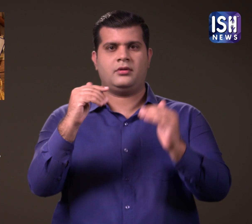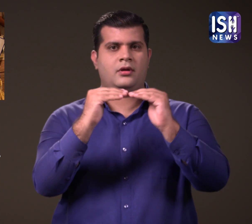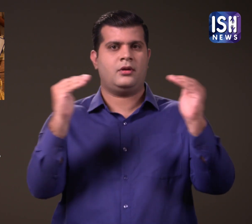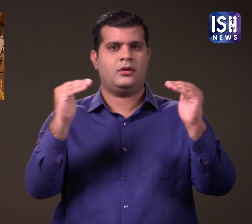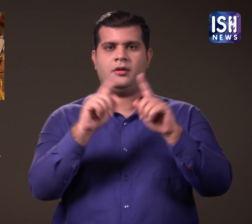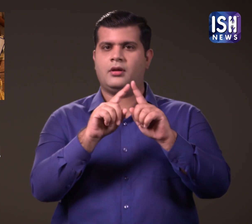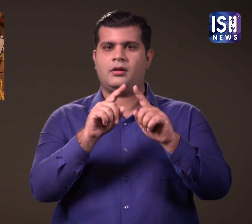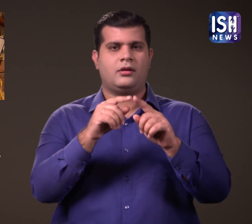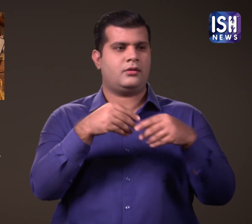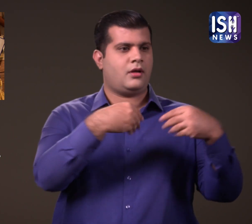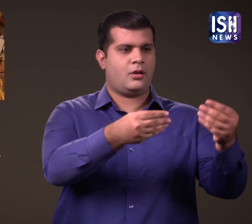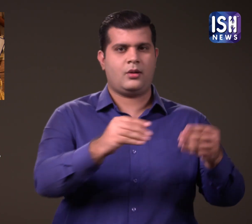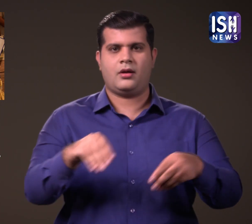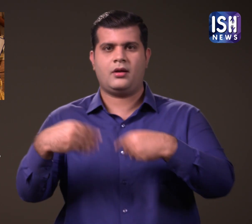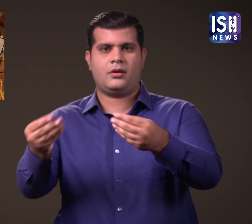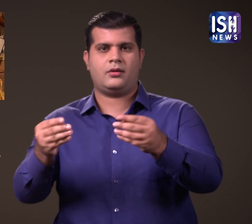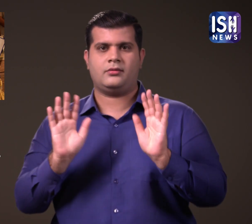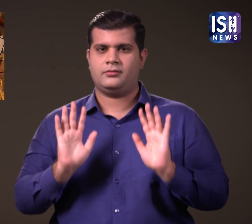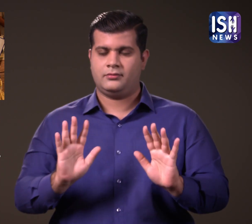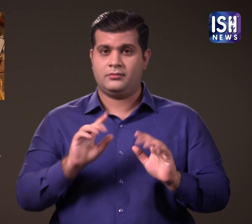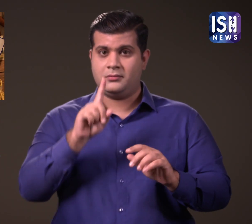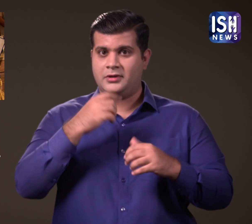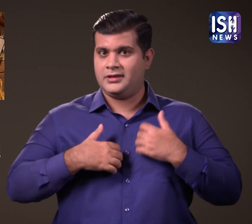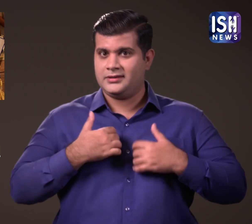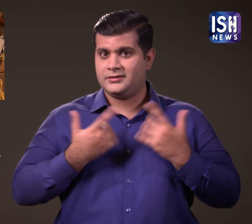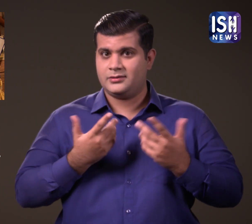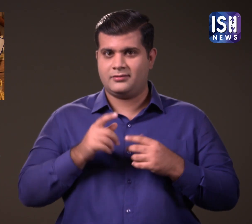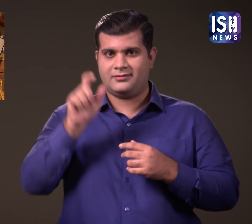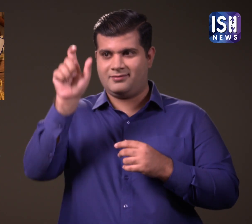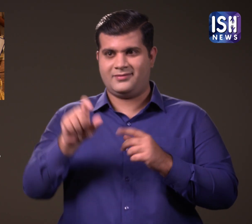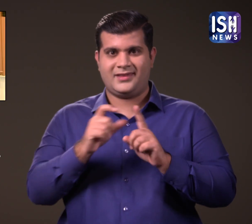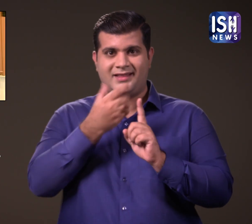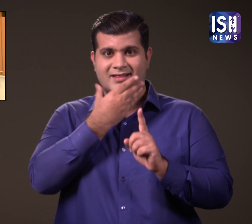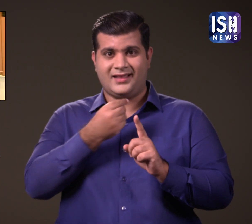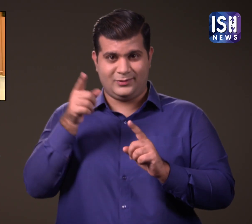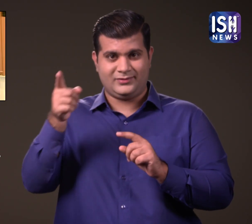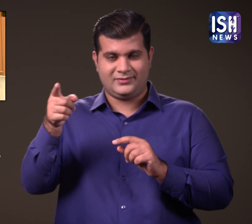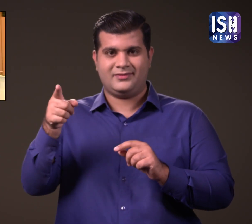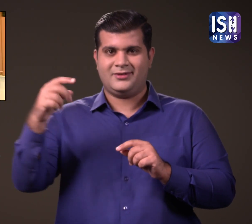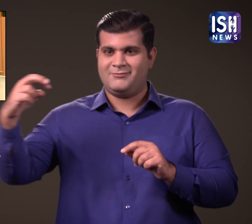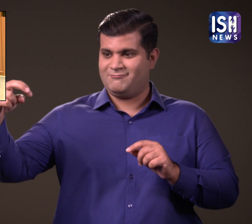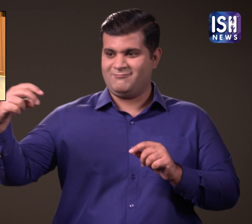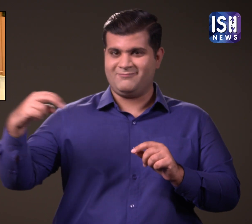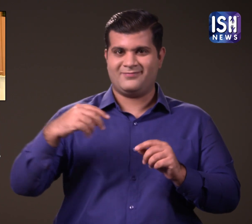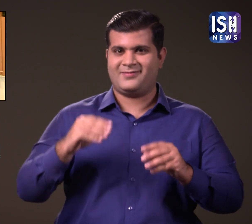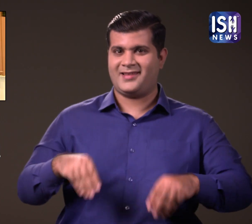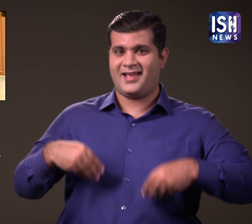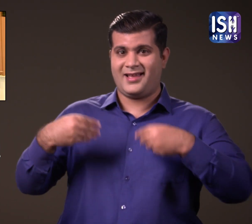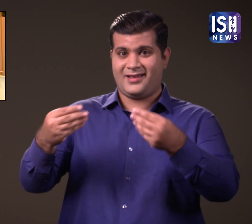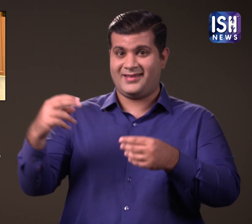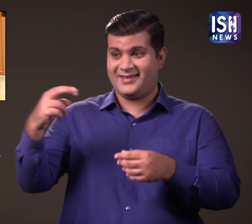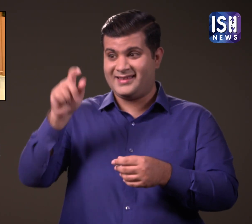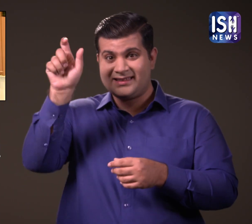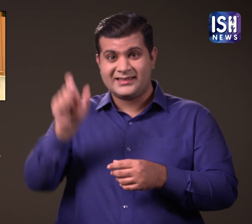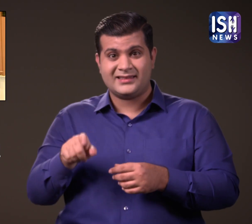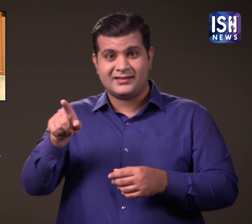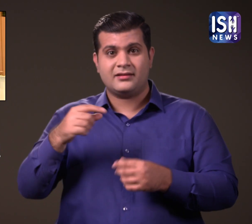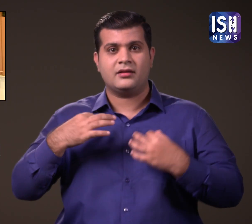वज़े से इन दोनों को सर्वश्रेष्ट अभिनेता का पुरसकार दिया गया। मैं आपको एक दिल्चस्प बात बताता हूँ। जब धनुष पुरसकार लेने